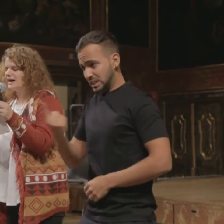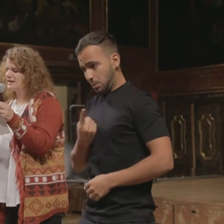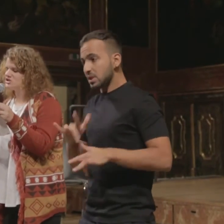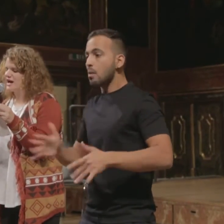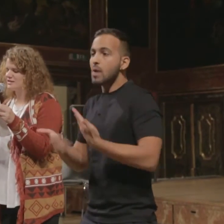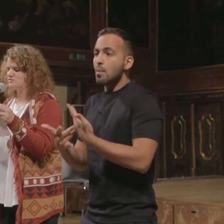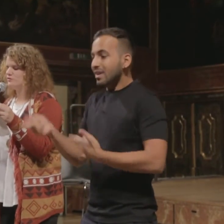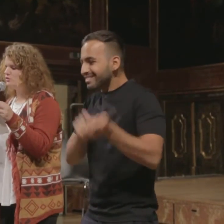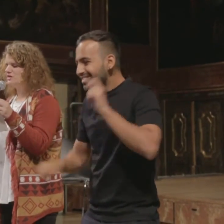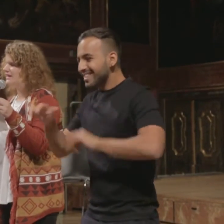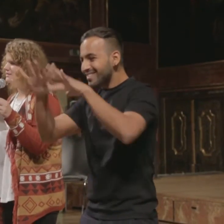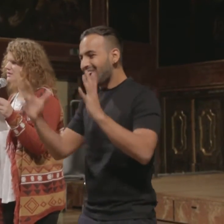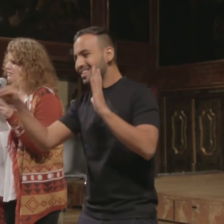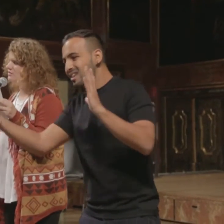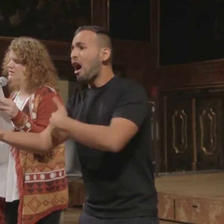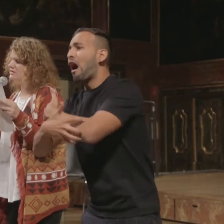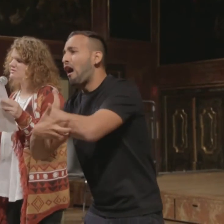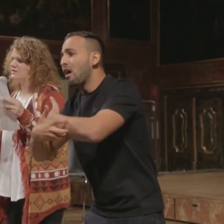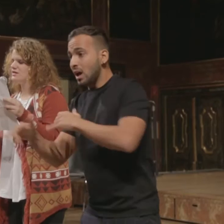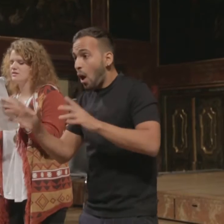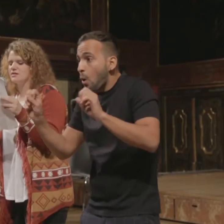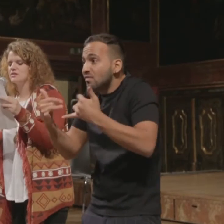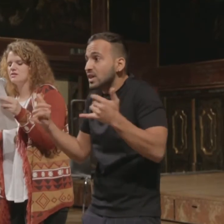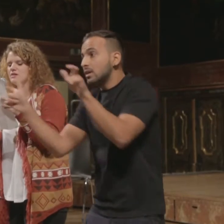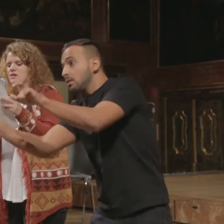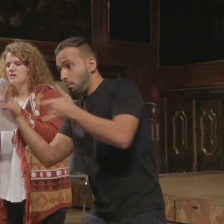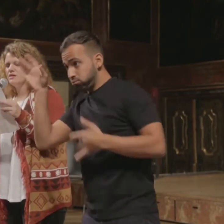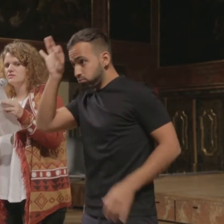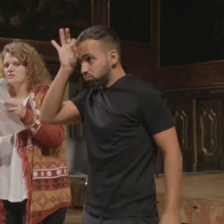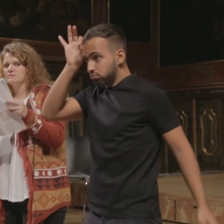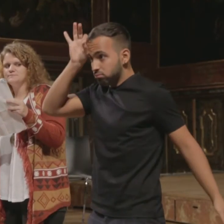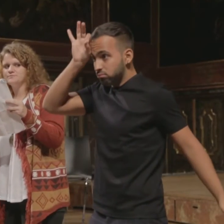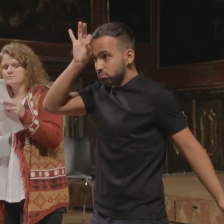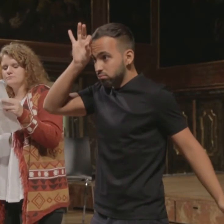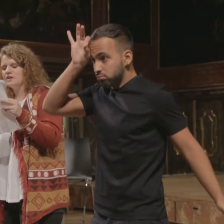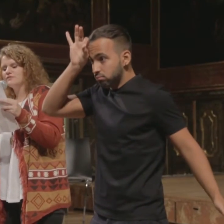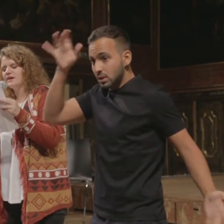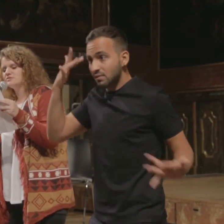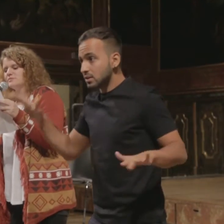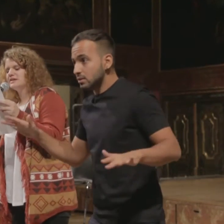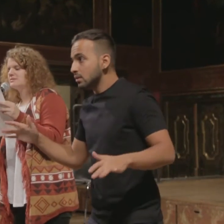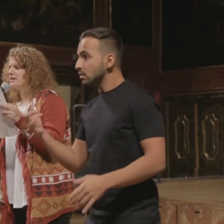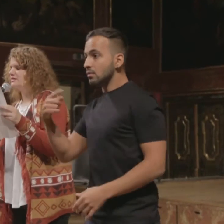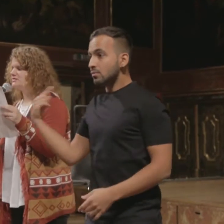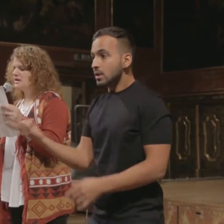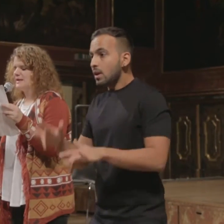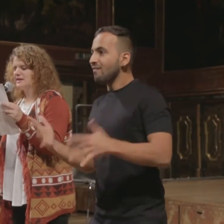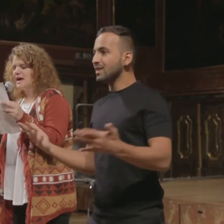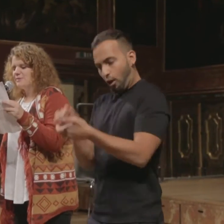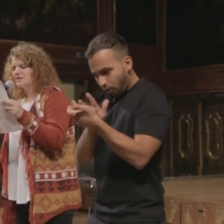anderen Schaden zufügen. Ich weiß aber nicht immer, wie ich diese verhindern kann. Denn wir feiern unser Pixelparadies. Den